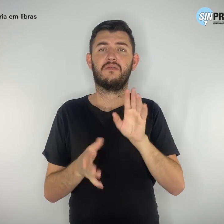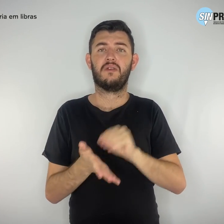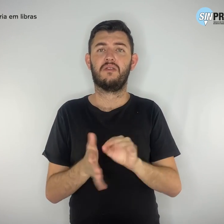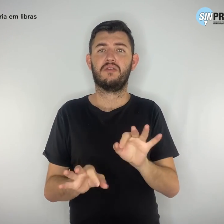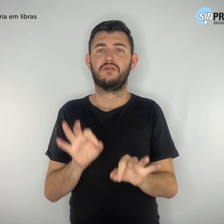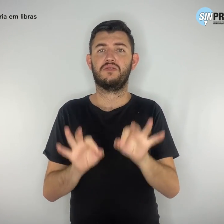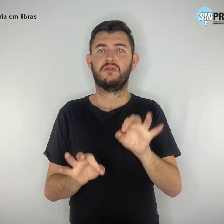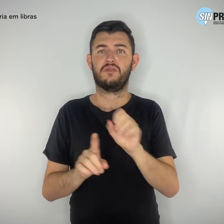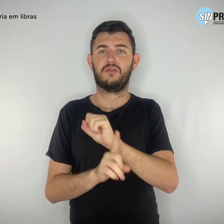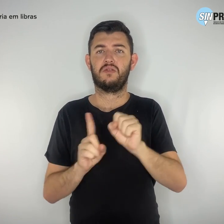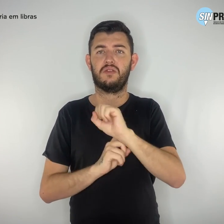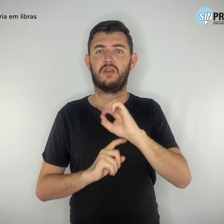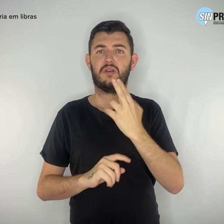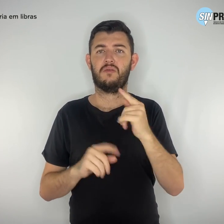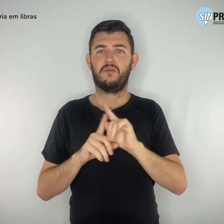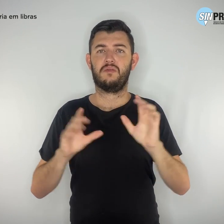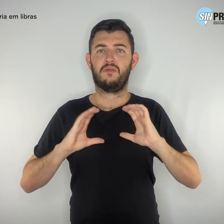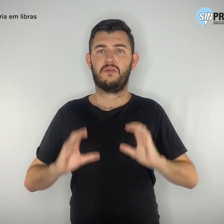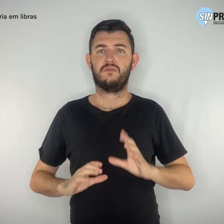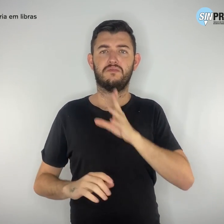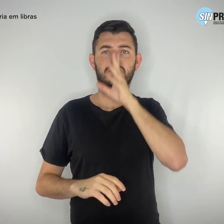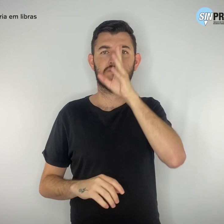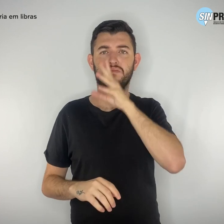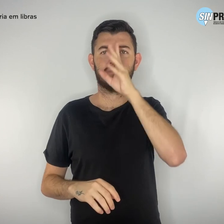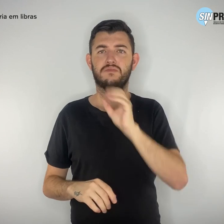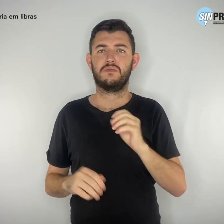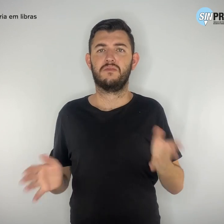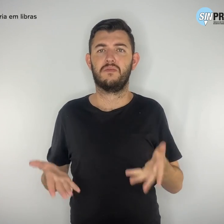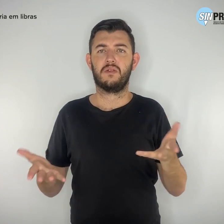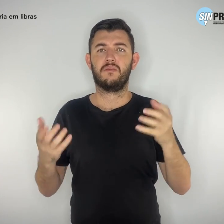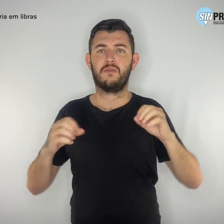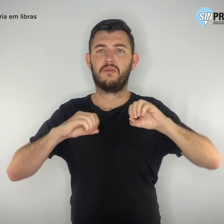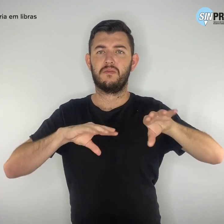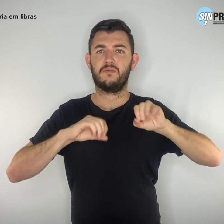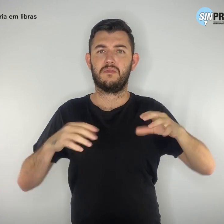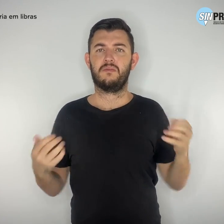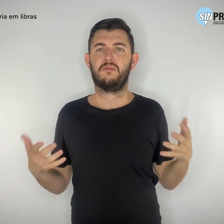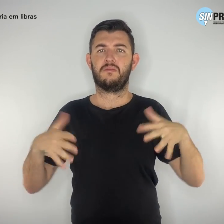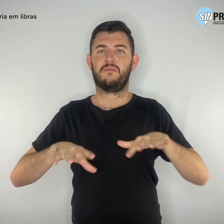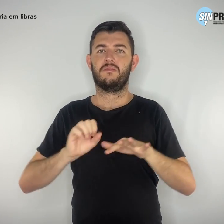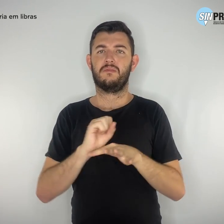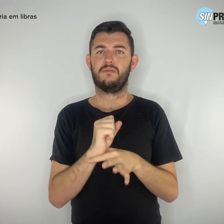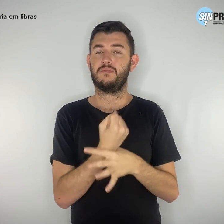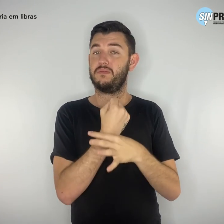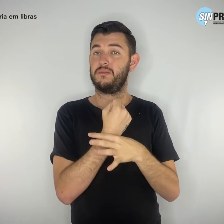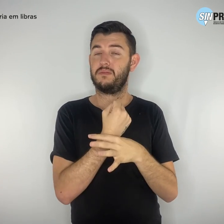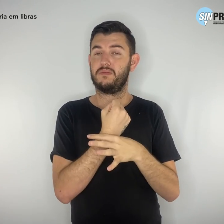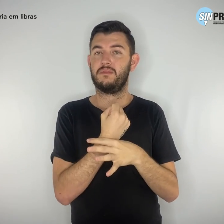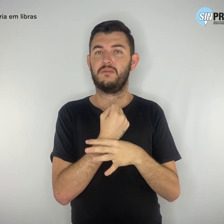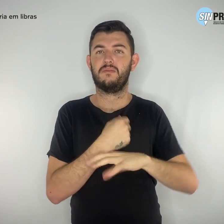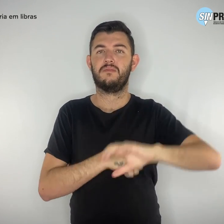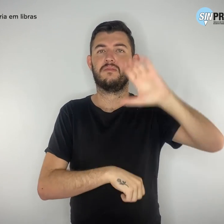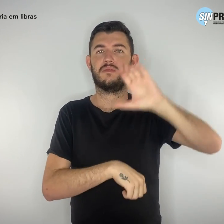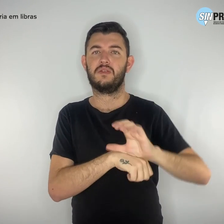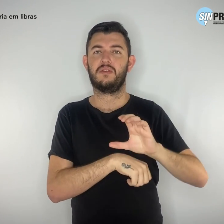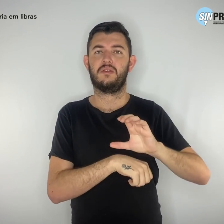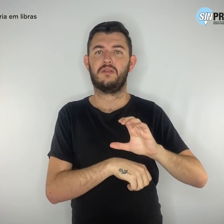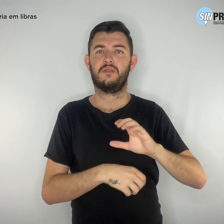conduta, promover a educação inclusiva e garantir a cidadania. Esse